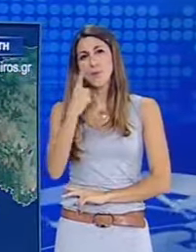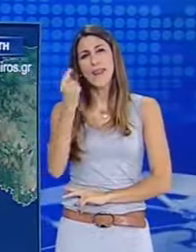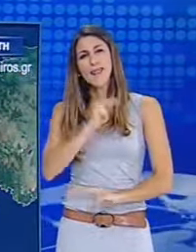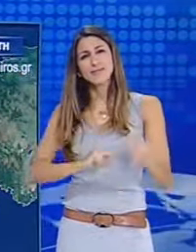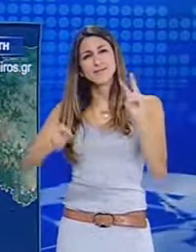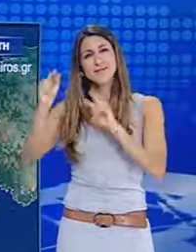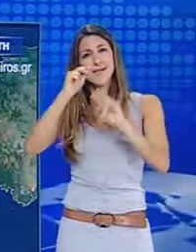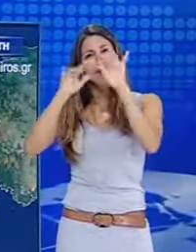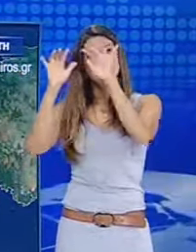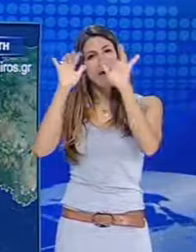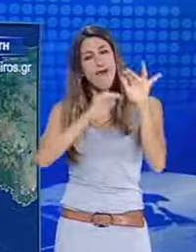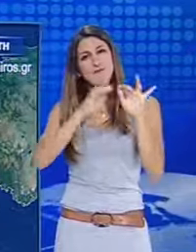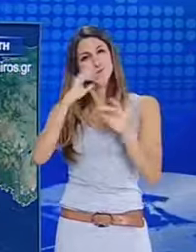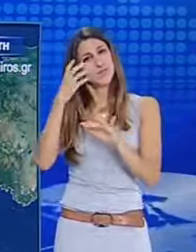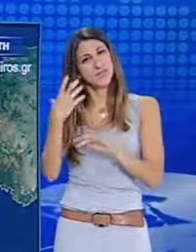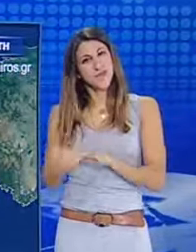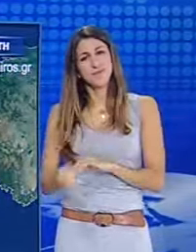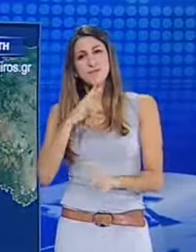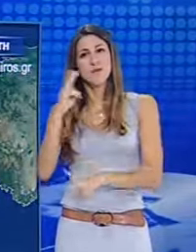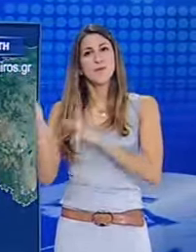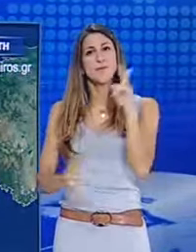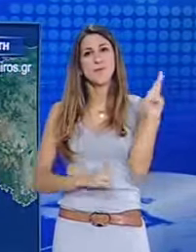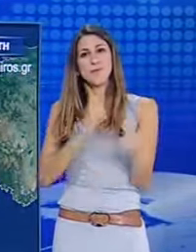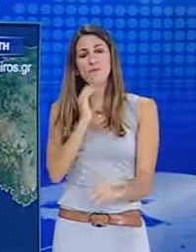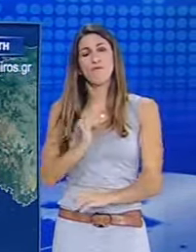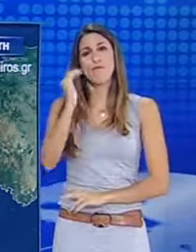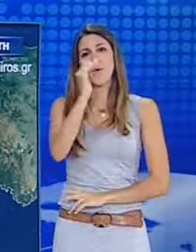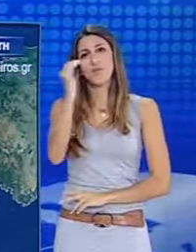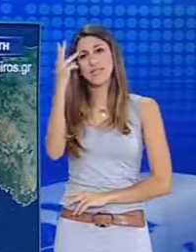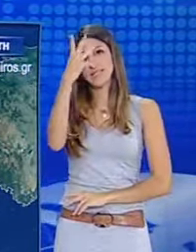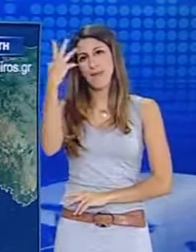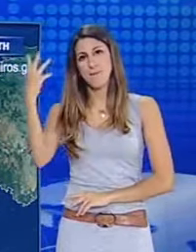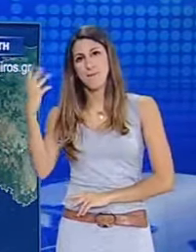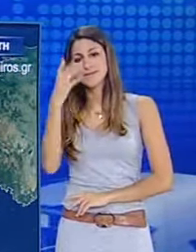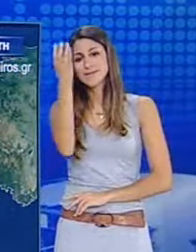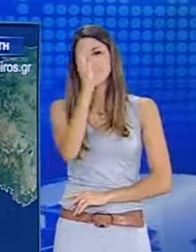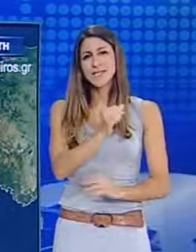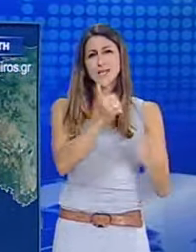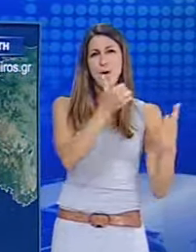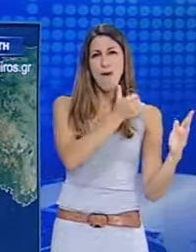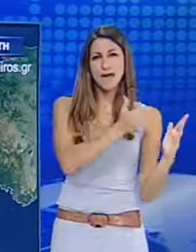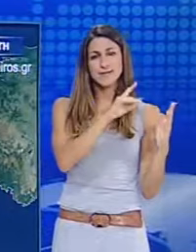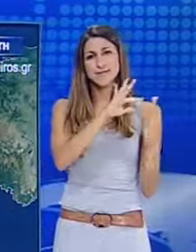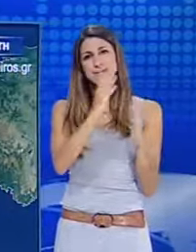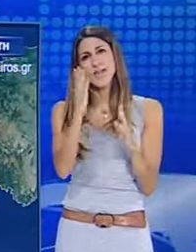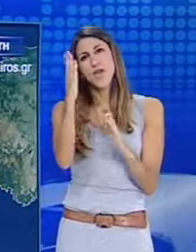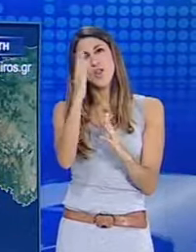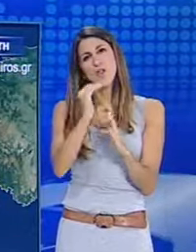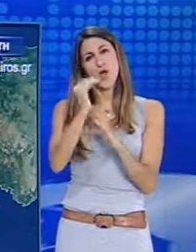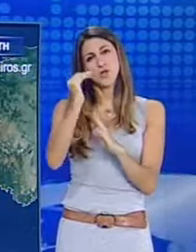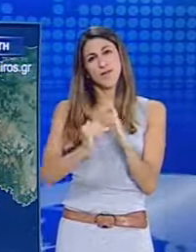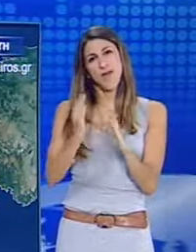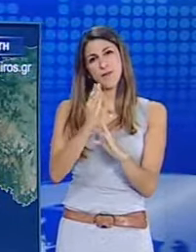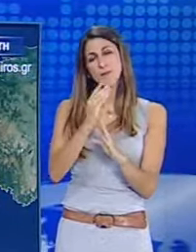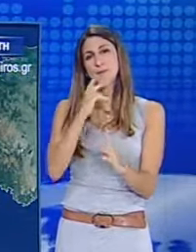θα αναπτυφθούν τοπικές νεφώσεις στα υπηρετικά. Οι άνεμοι θα πνέουν βόρειοι, βορειοβυτικοί 3 με 5, στο Αιγαίο 6 και κατά τόπου στα νοτιοανατολικά 7